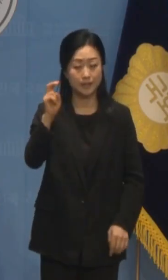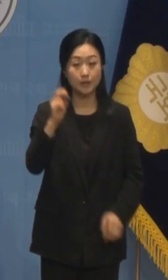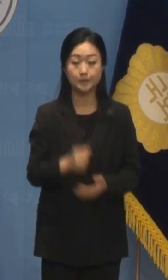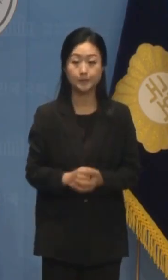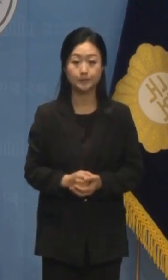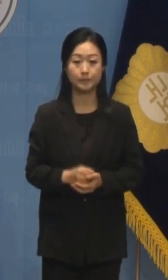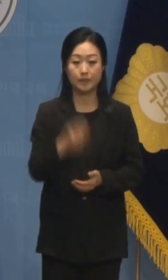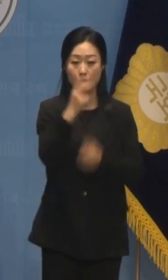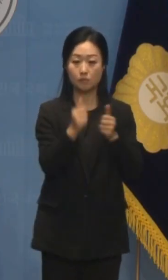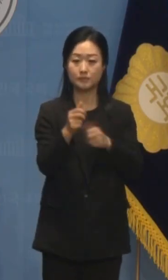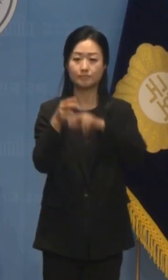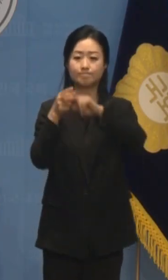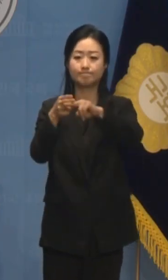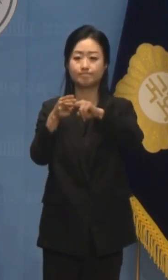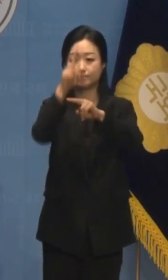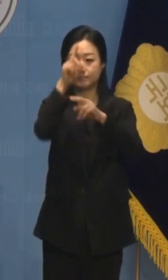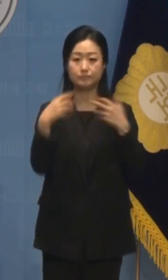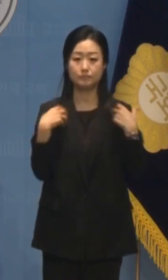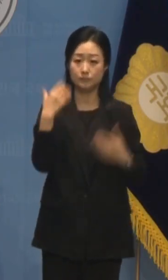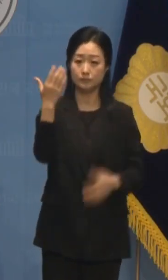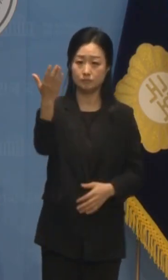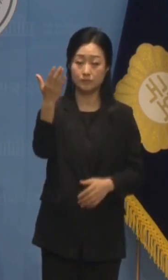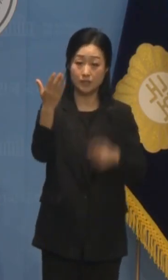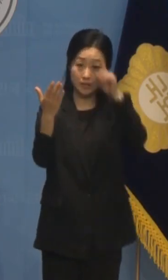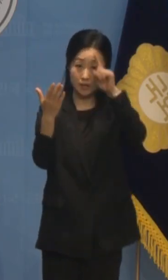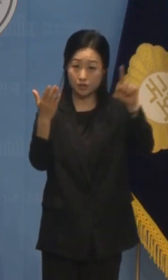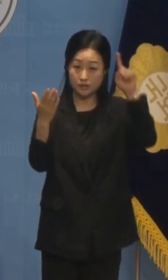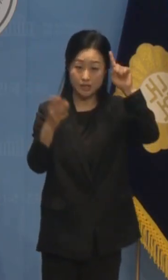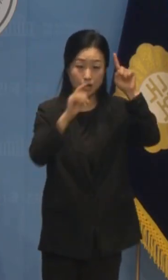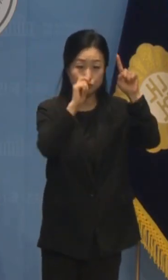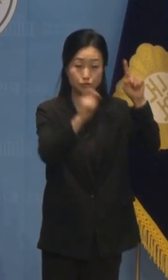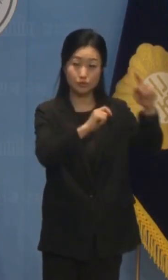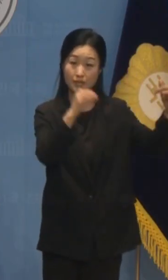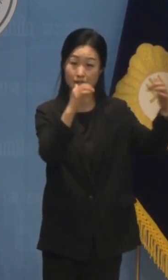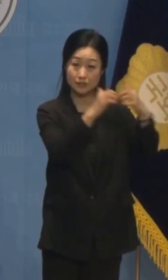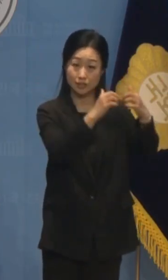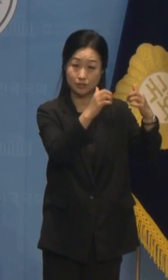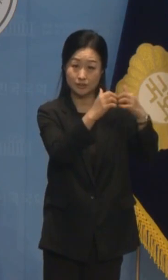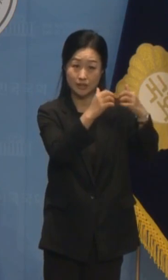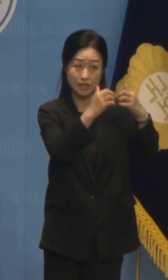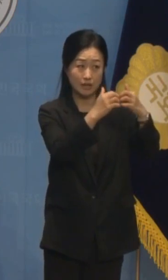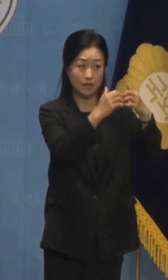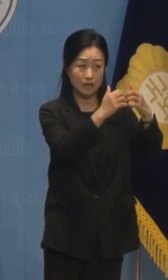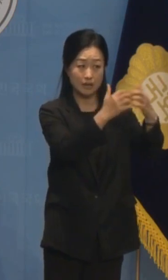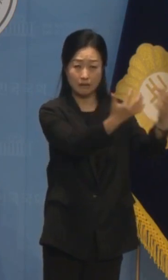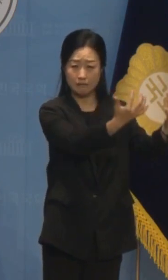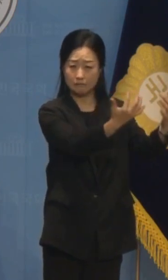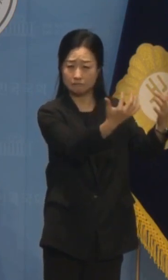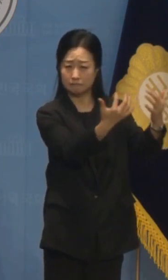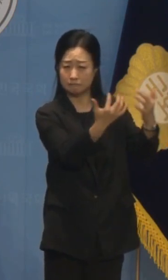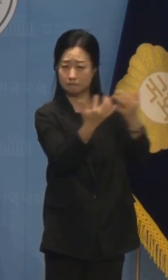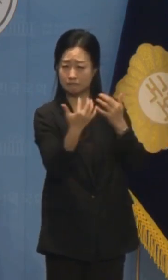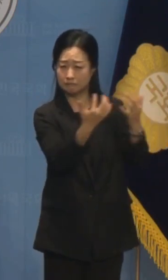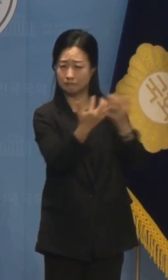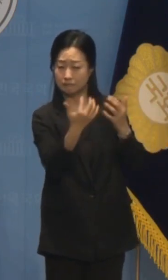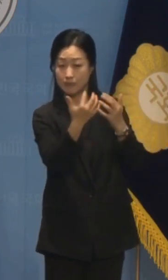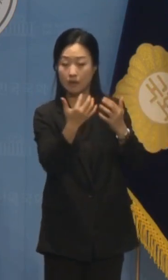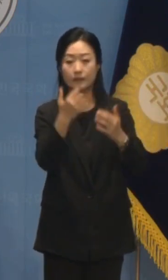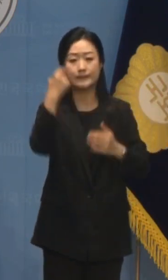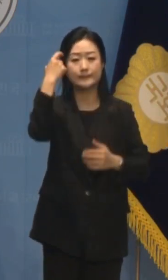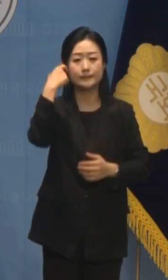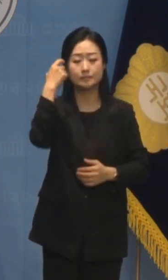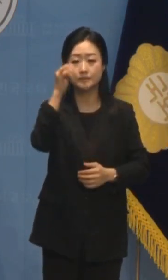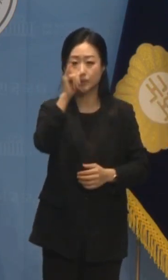검찰 독재 정권이 기어이 러시아 우크라이나 전쟁의 기운을 한반도로 가져오려나 봅니다.